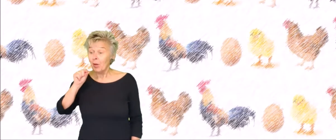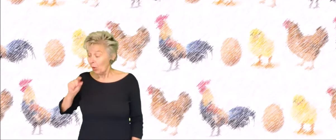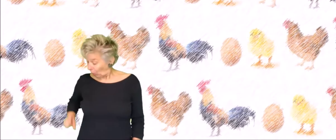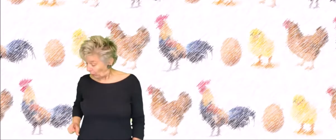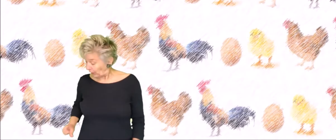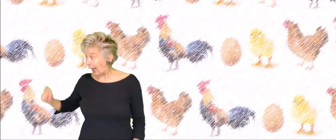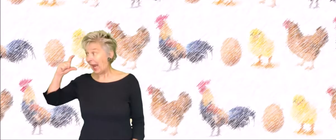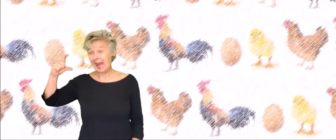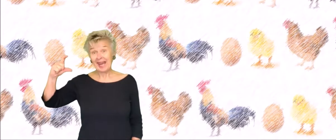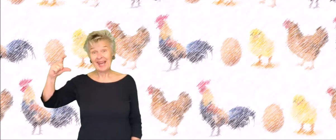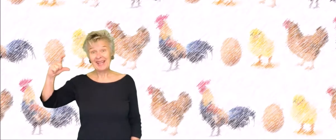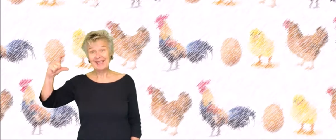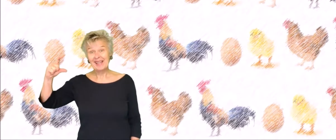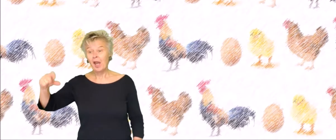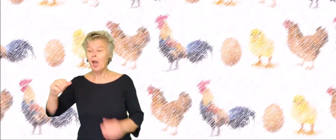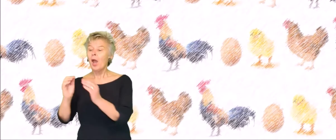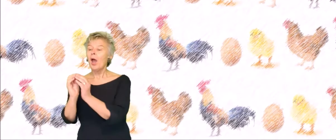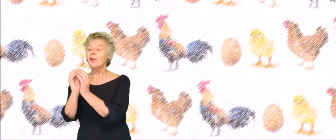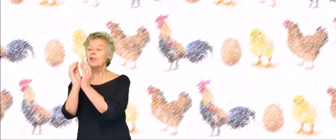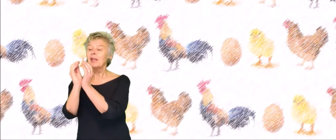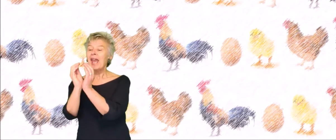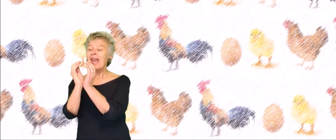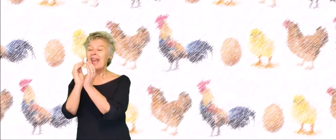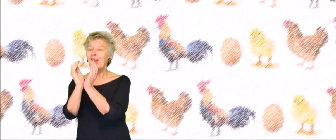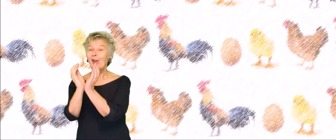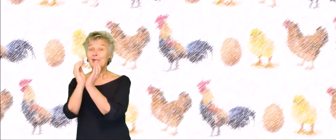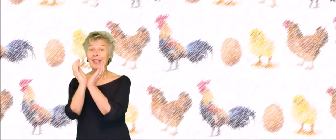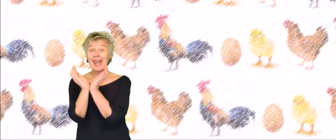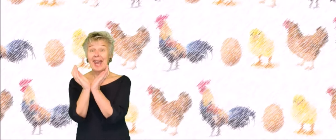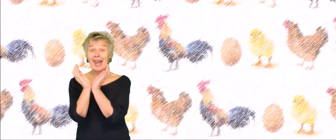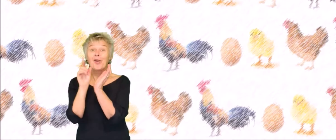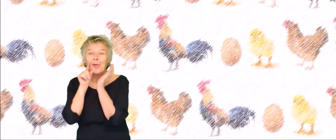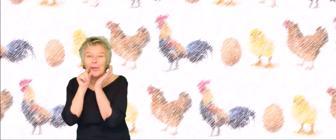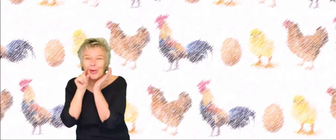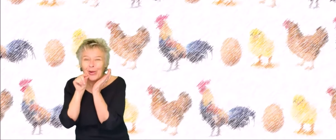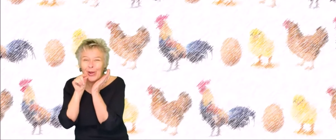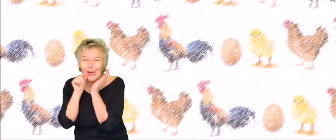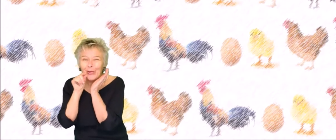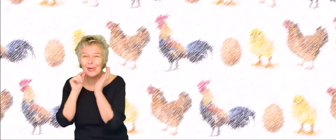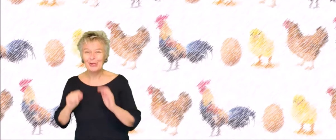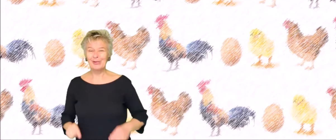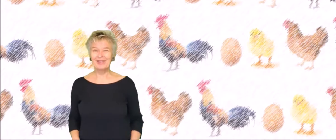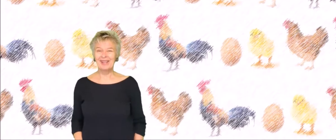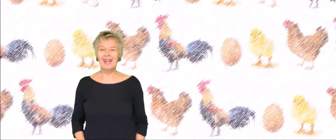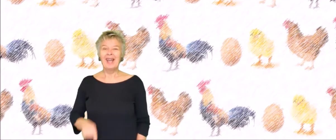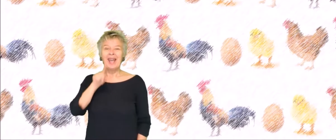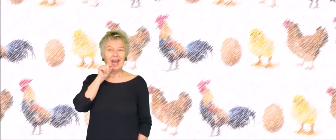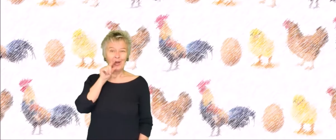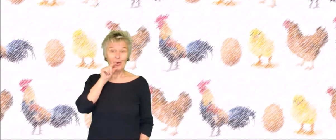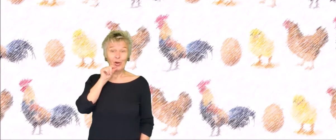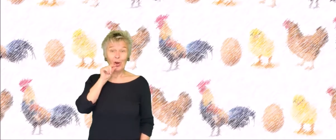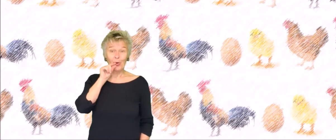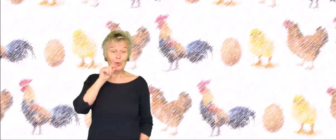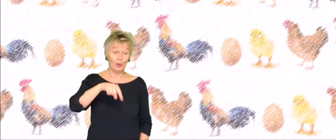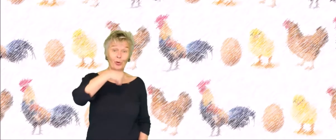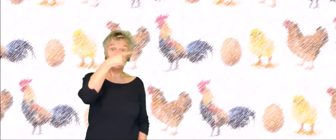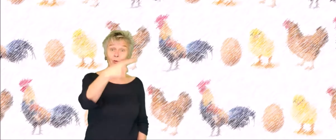kip